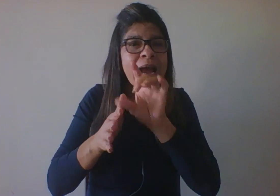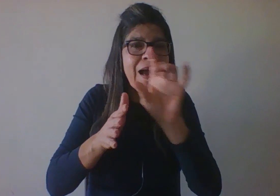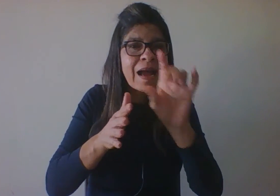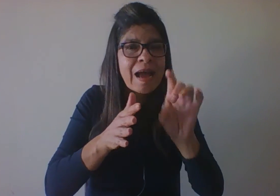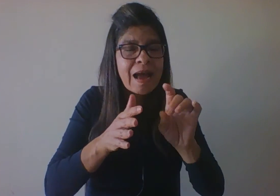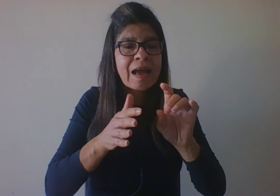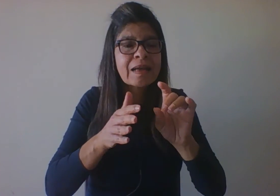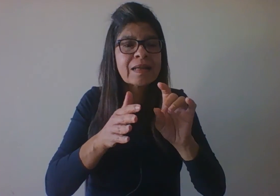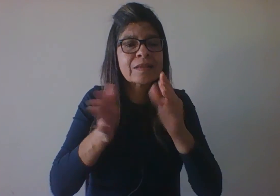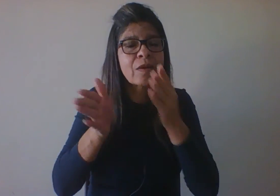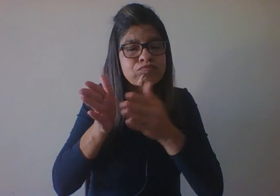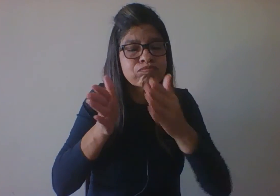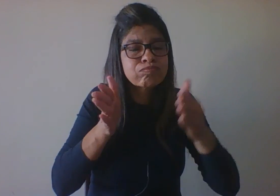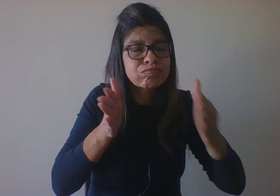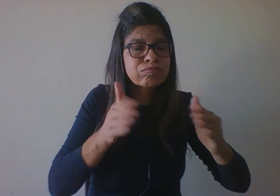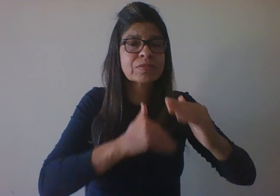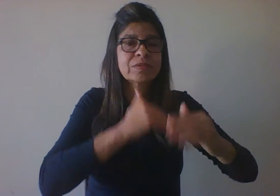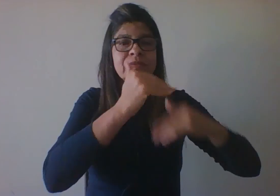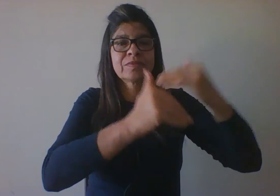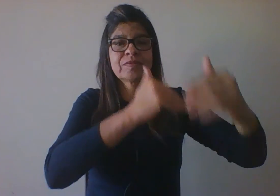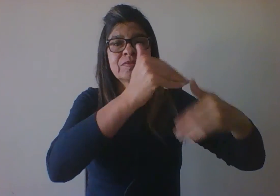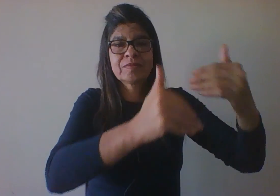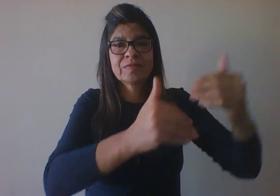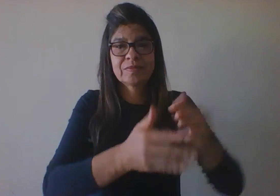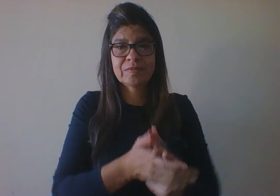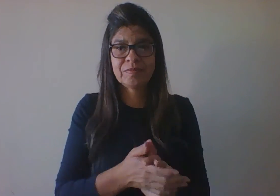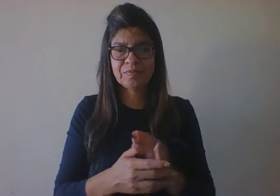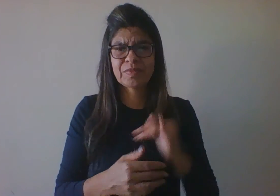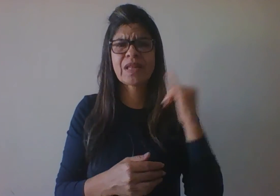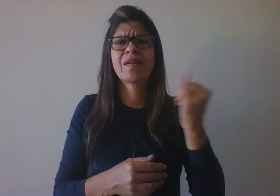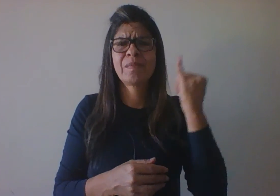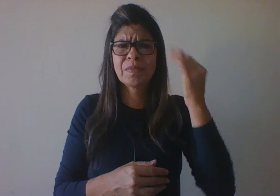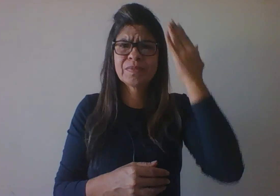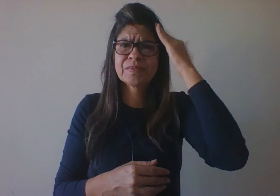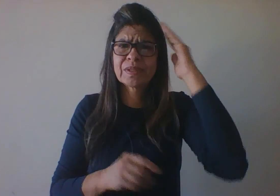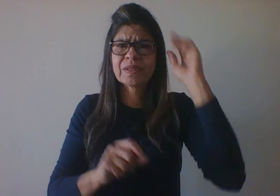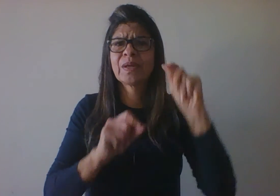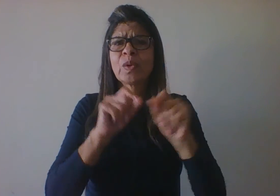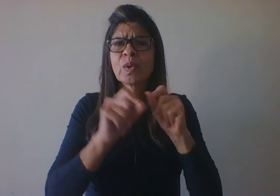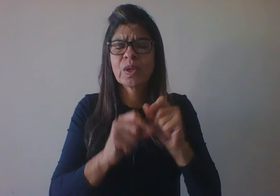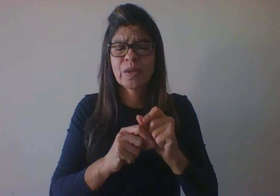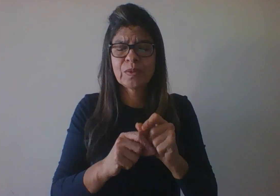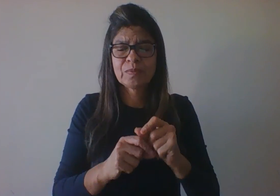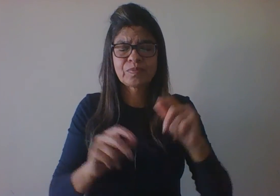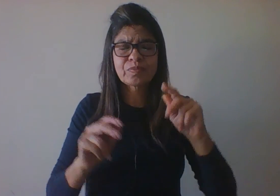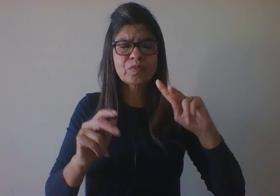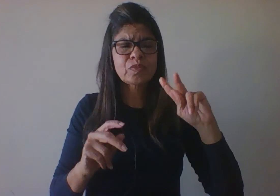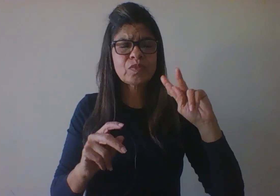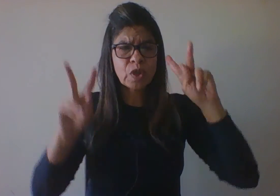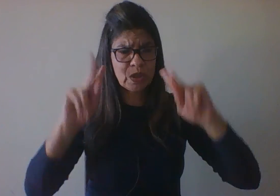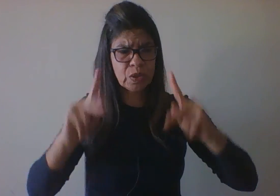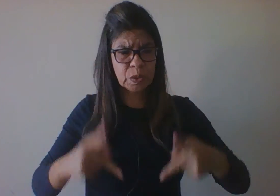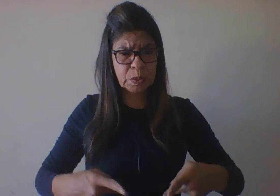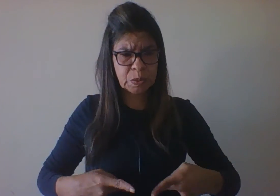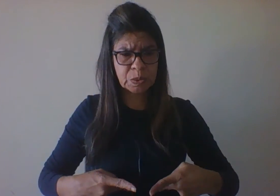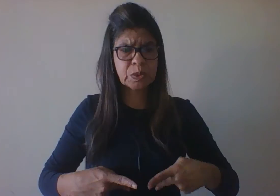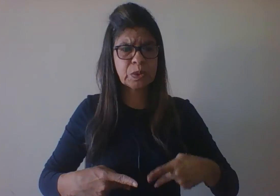É importante a gente entender que, enquanto seres biológicos, e daí uma grande